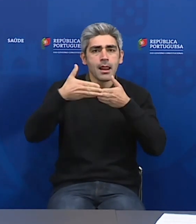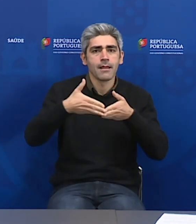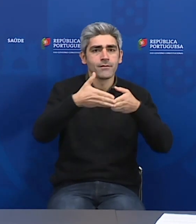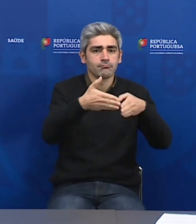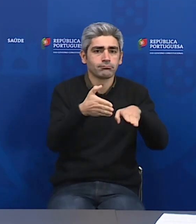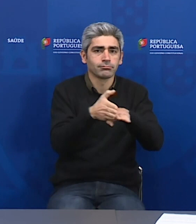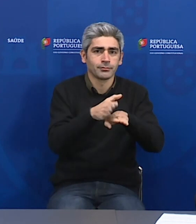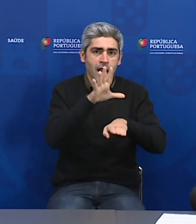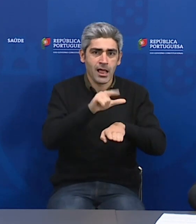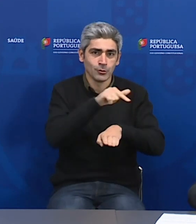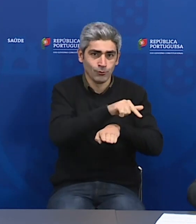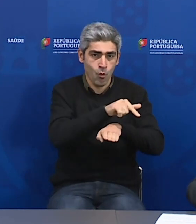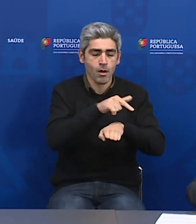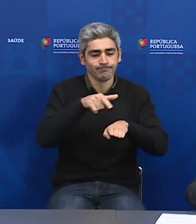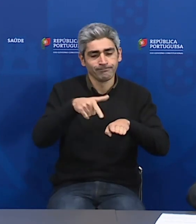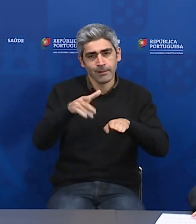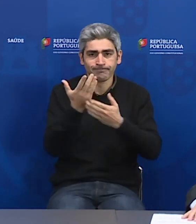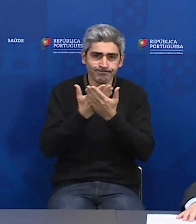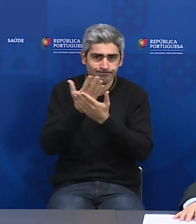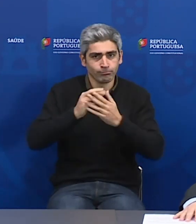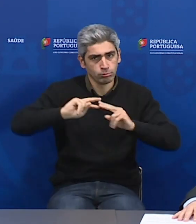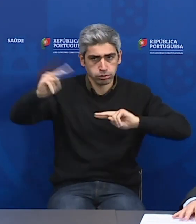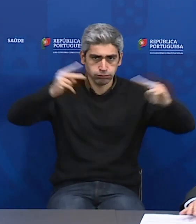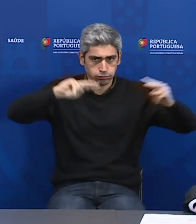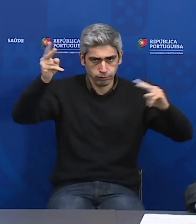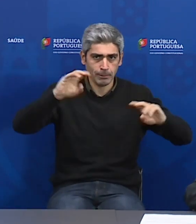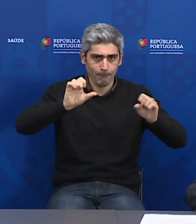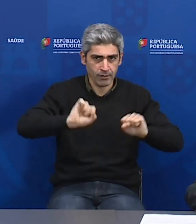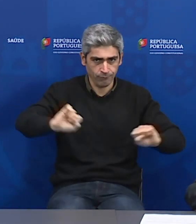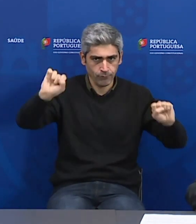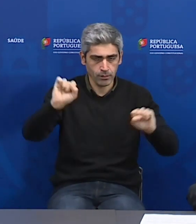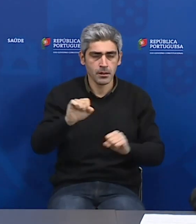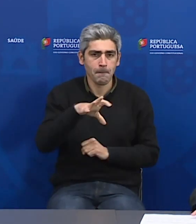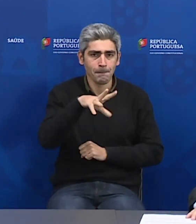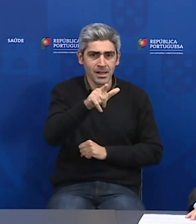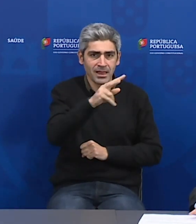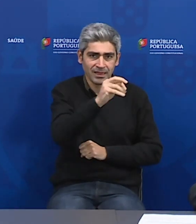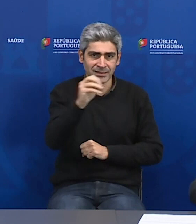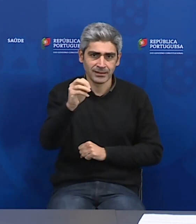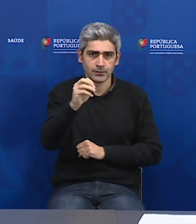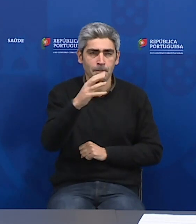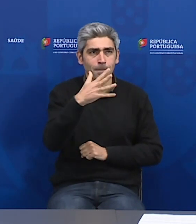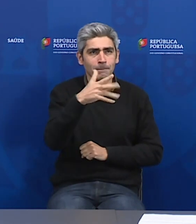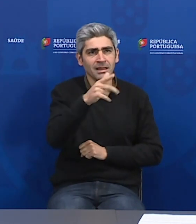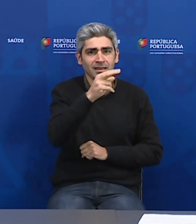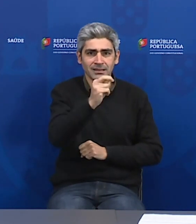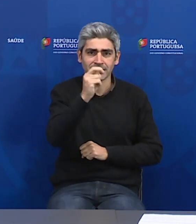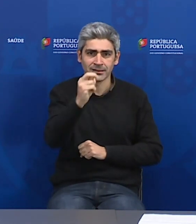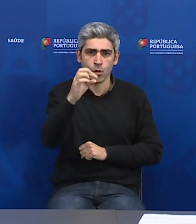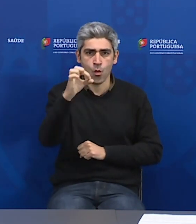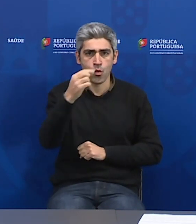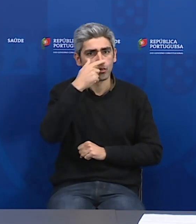escalado no porto de Lisboa. Falamos de cerca de 1.338 passageiros